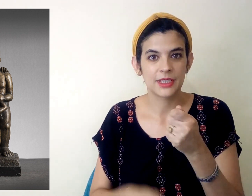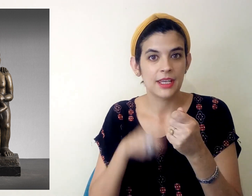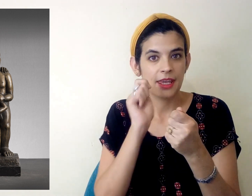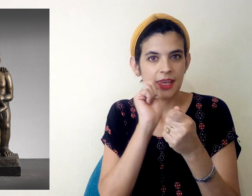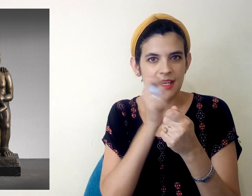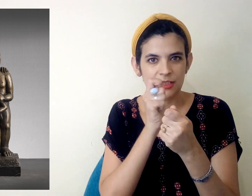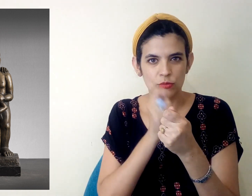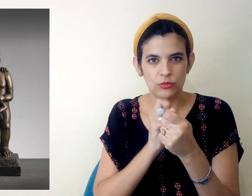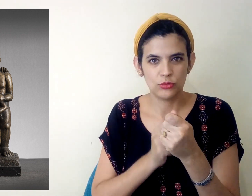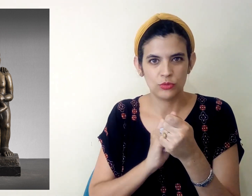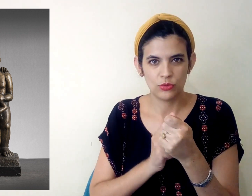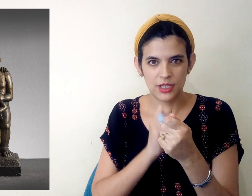Escultura.